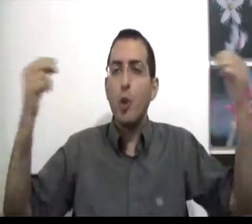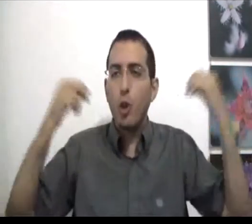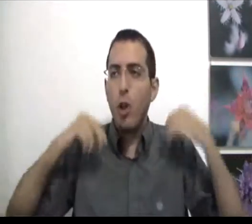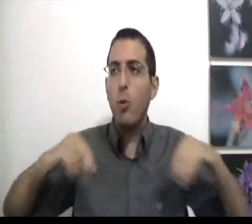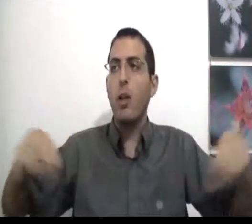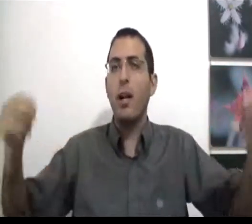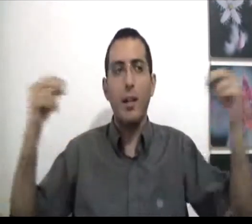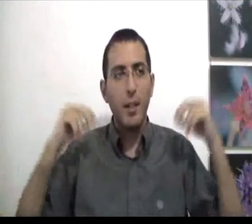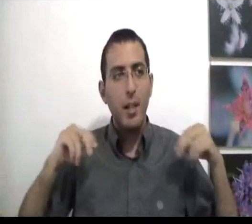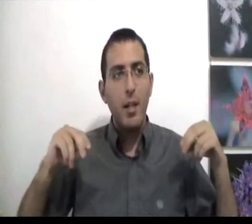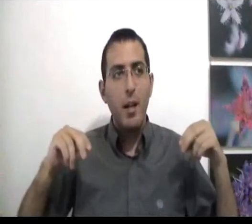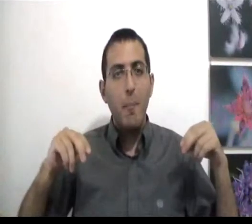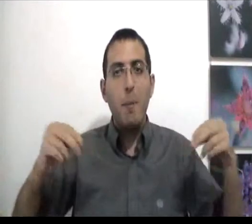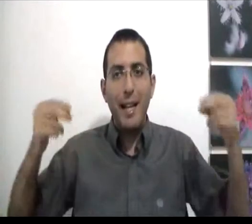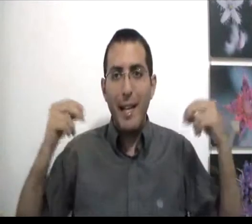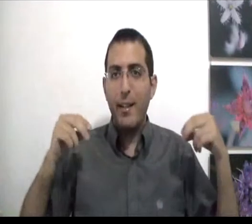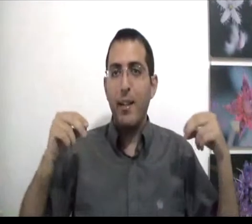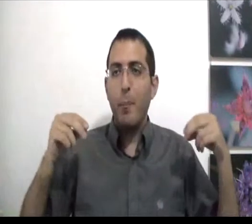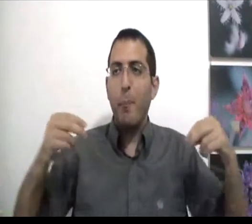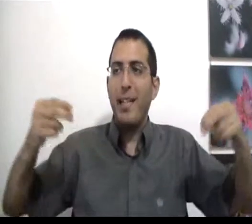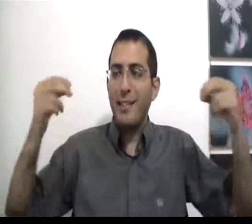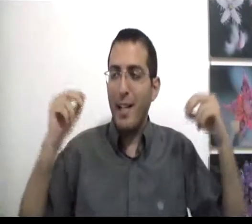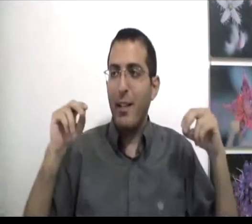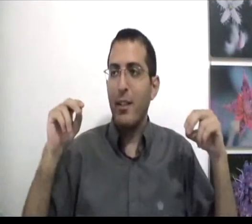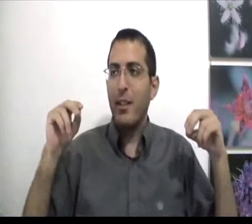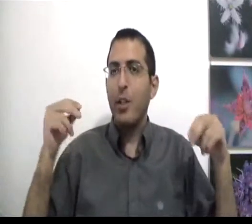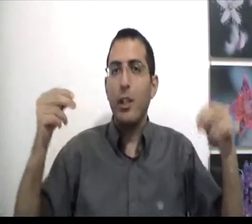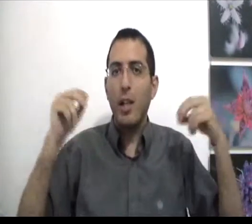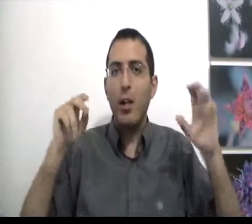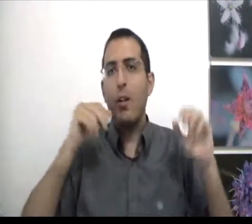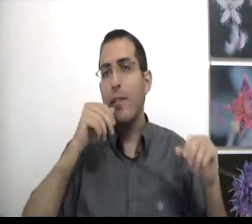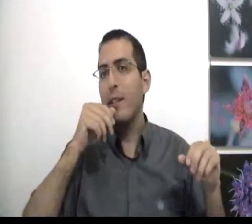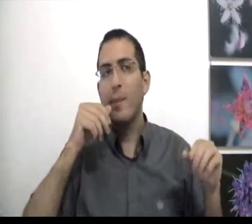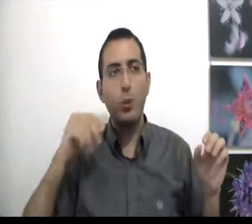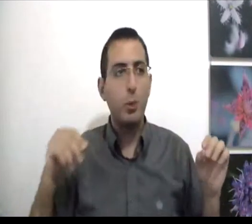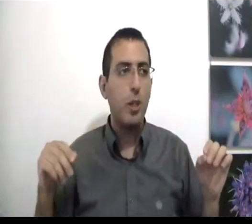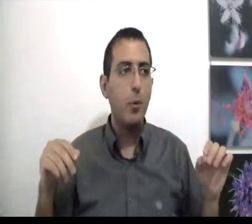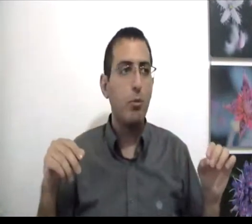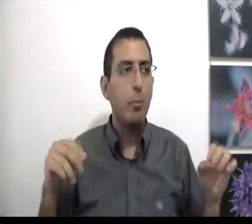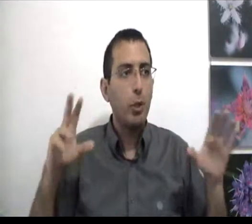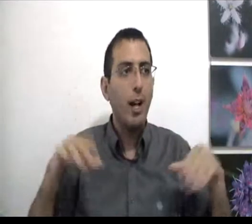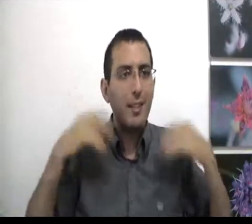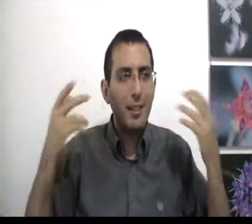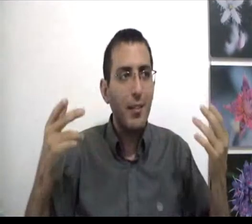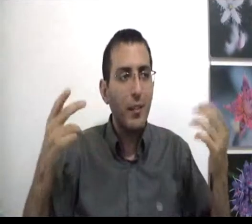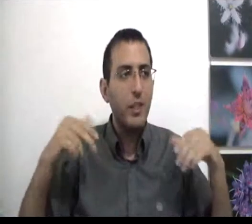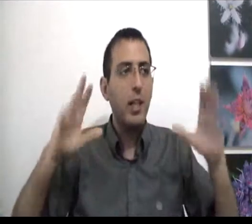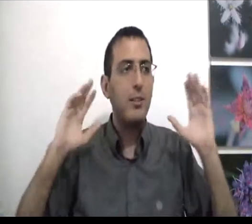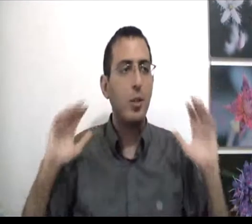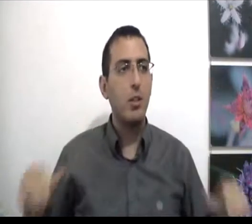כל כולך מלא בידיעה שאתה לא יכול להבין את המציאות בשלמות באותו רגע אתה תפסיק לנסות